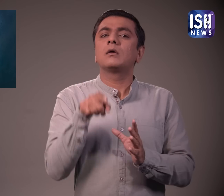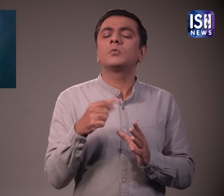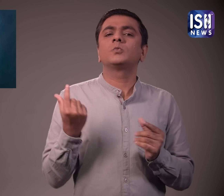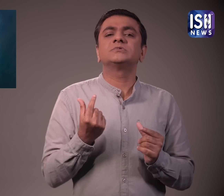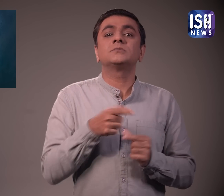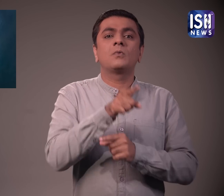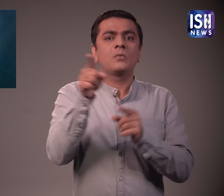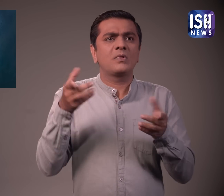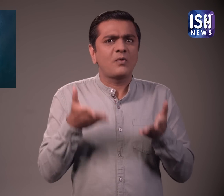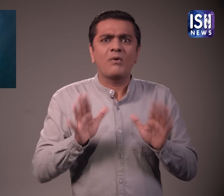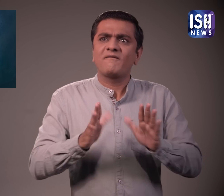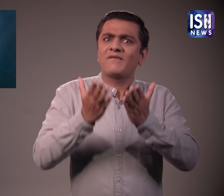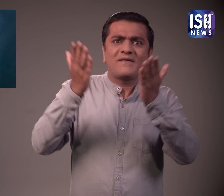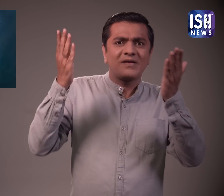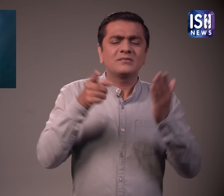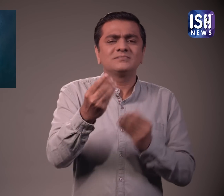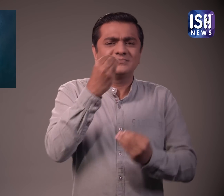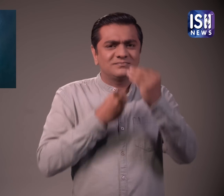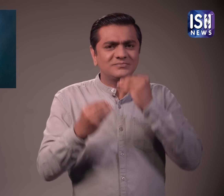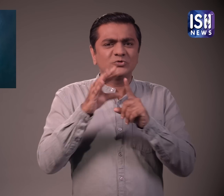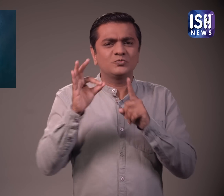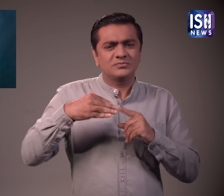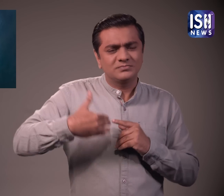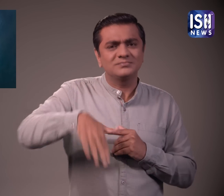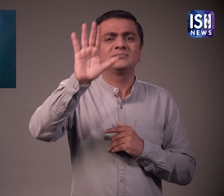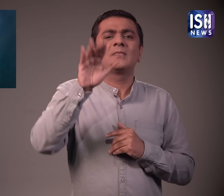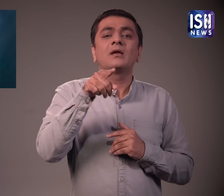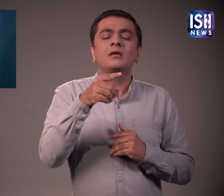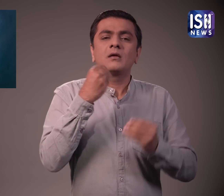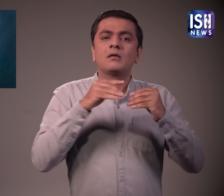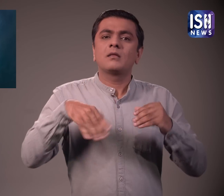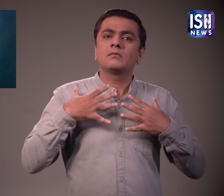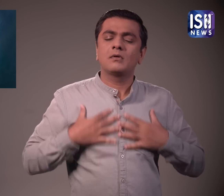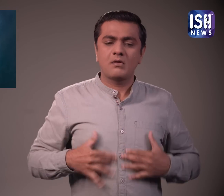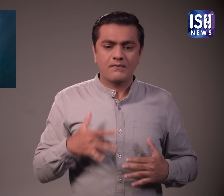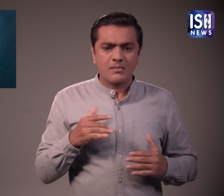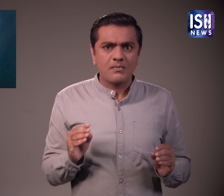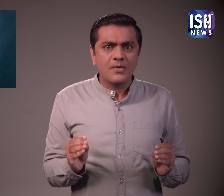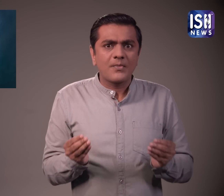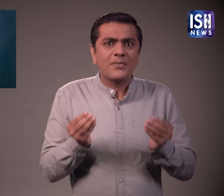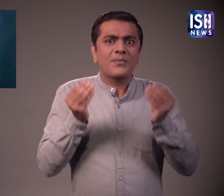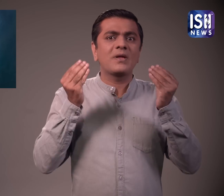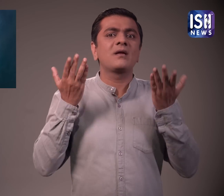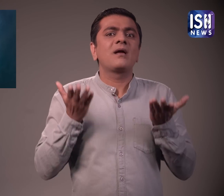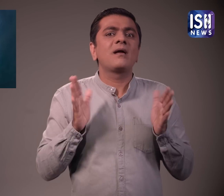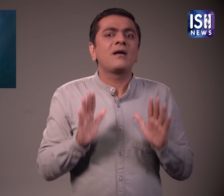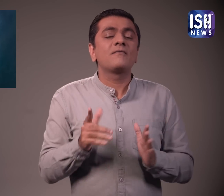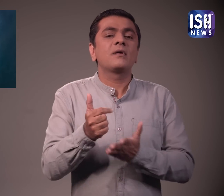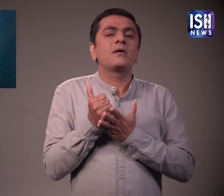अब जबके अनानस आपके आसपास उपलब्थ है उन्हें खाईए और अपने स्वास्त को बहतर होता देखे